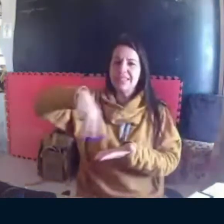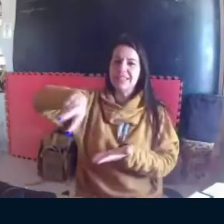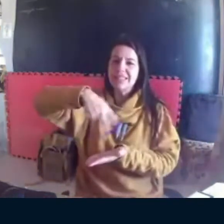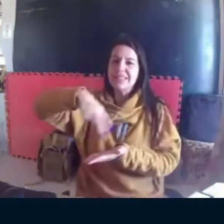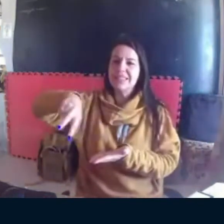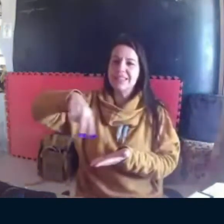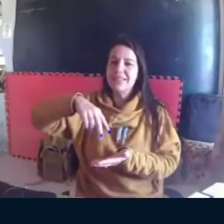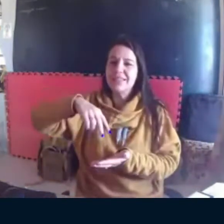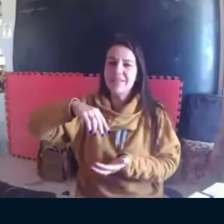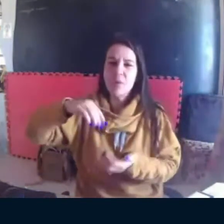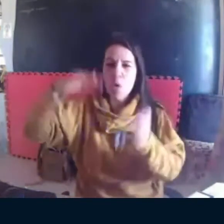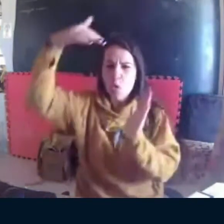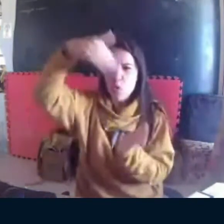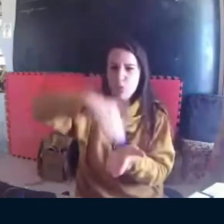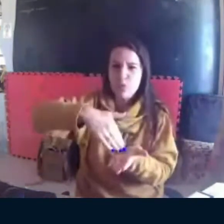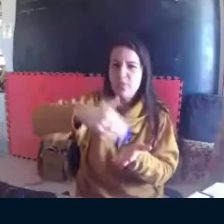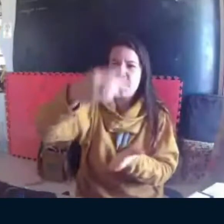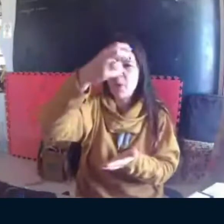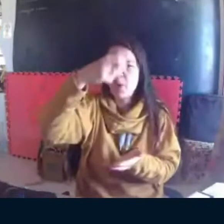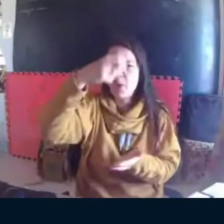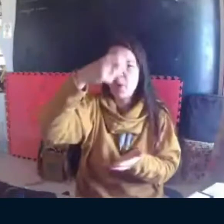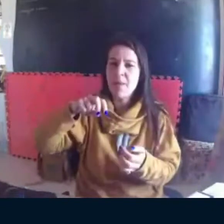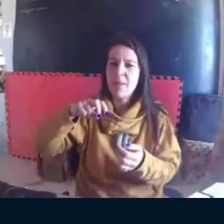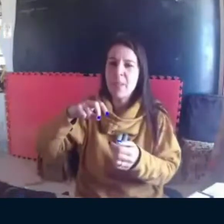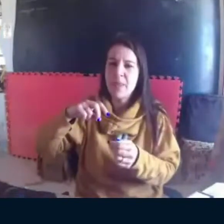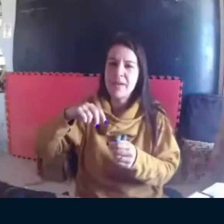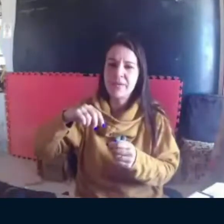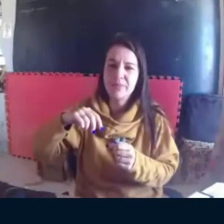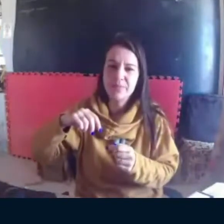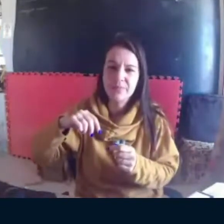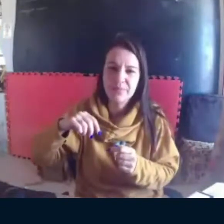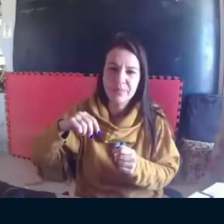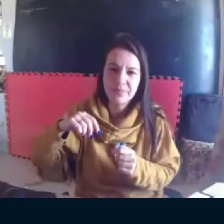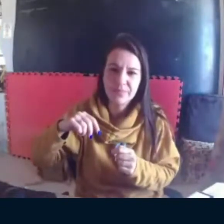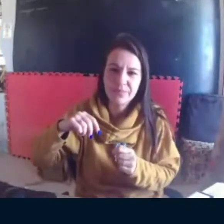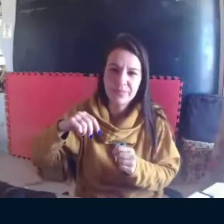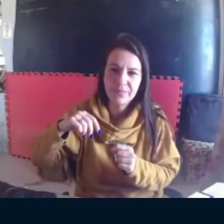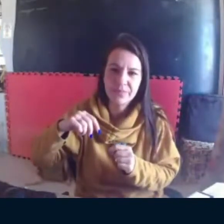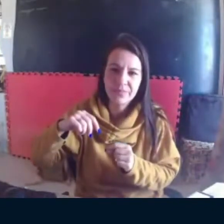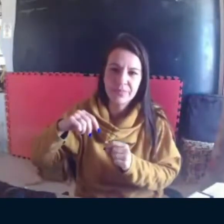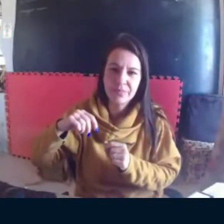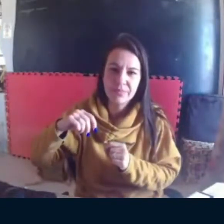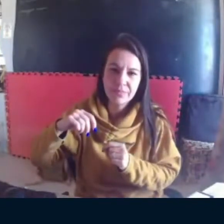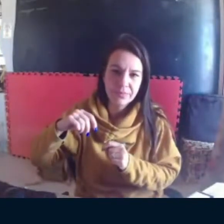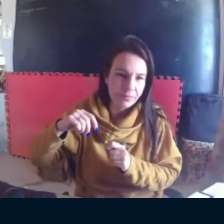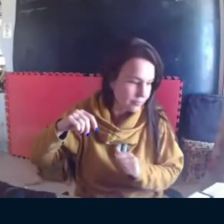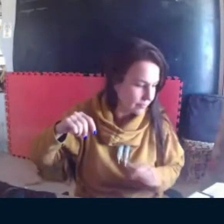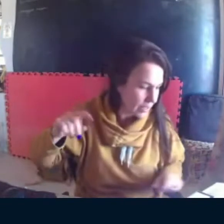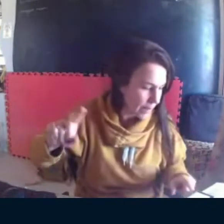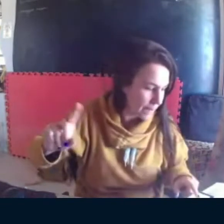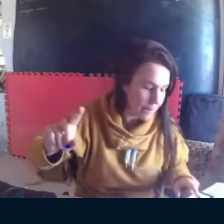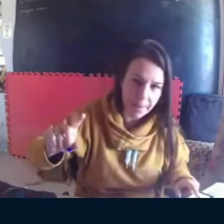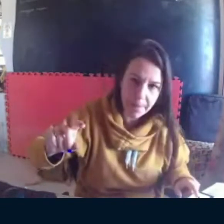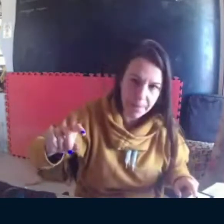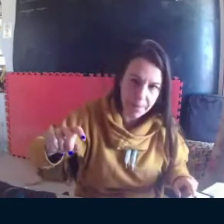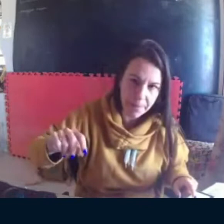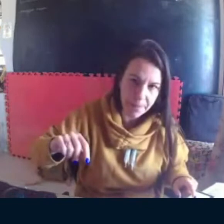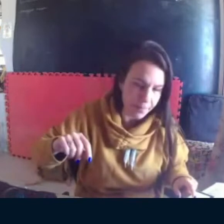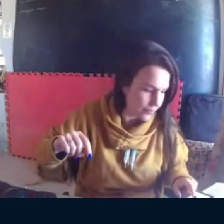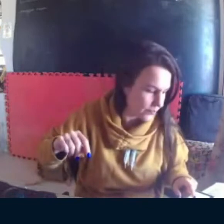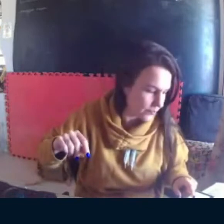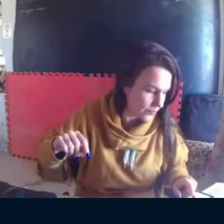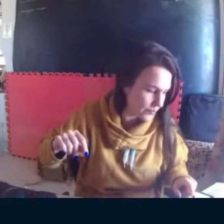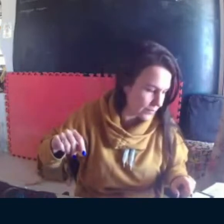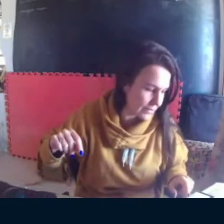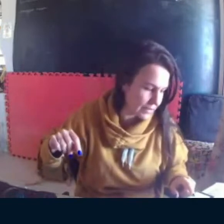É interessante que você explique, contextualize mais a sua escrita, a pesquisa de ser velhinho.